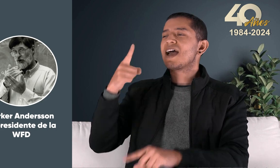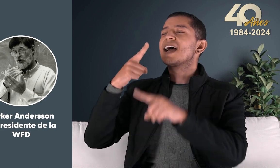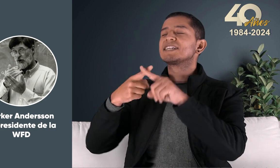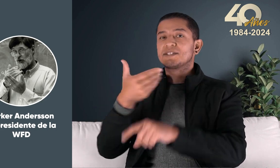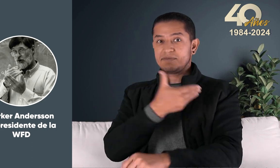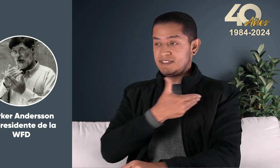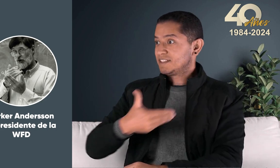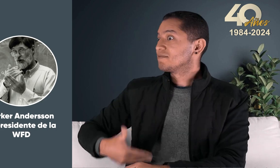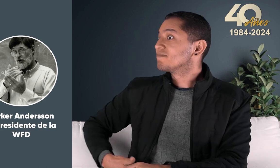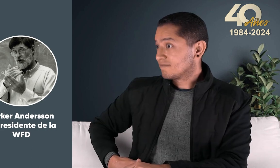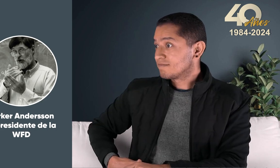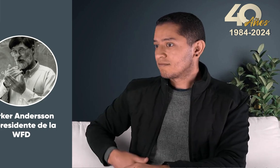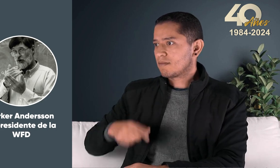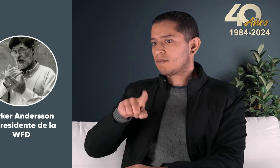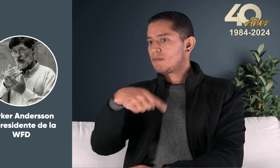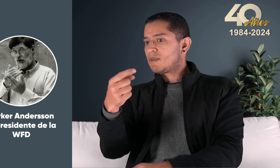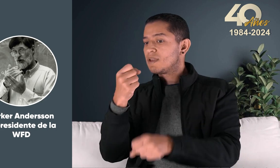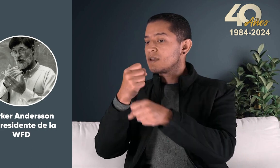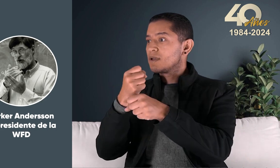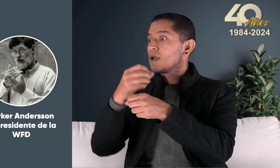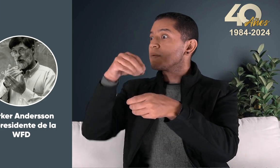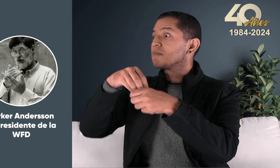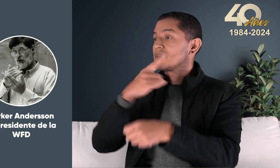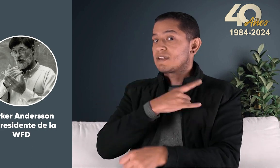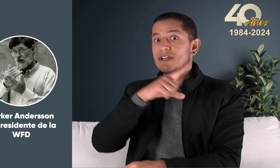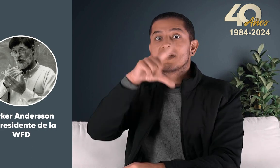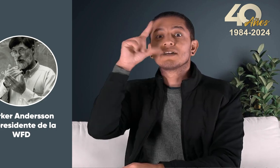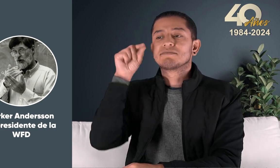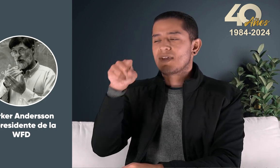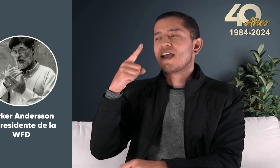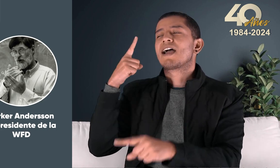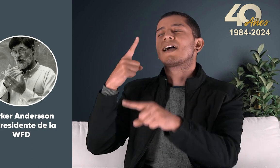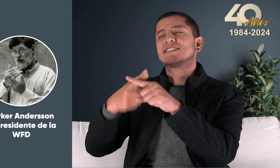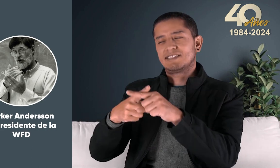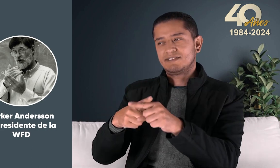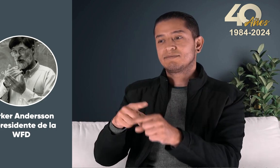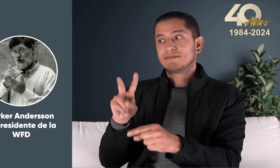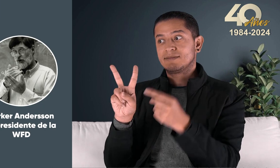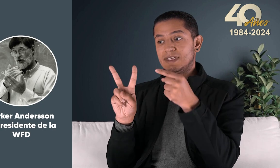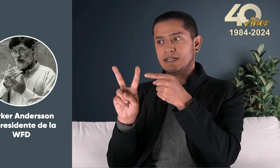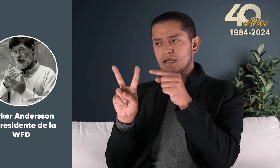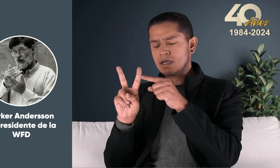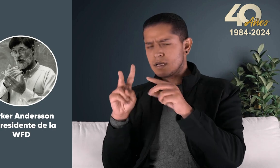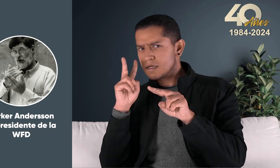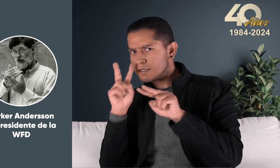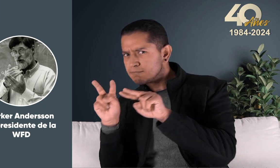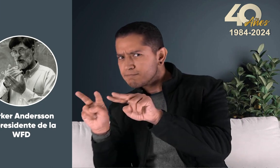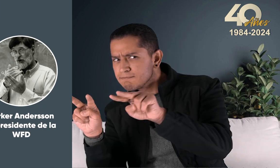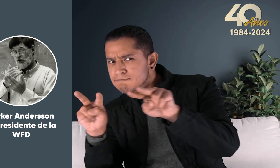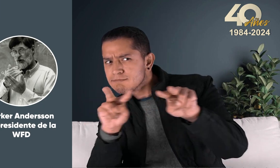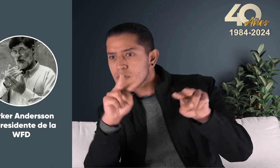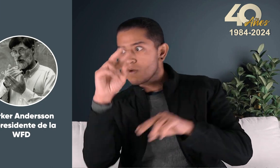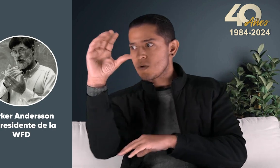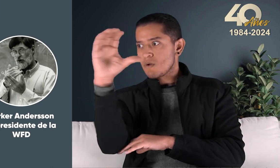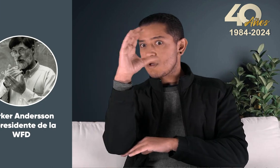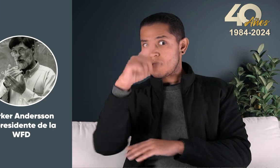Mundial de Sordos y que también trabajó en la Universidad de Gallaudet Jerker bajo su visión de la situación en Colombia se